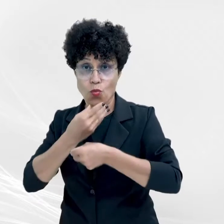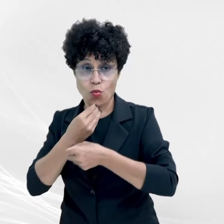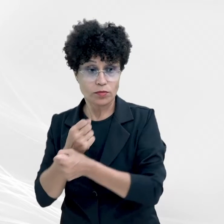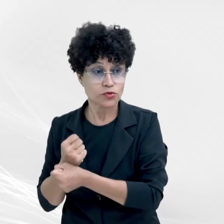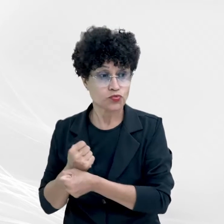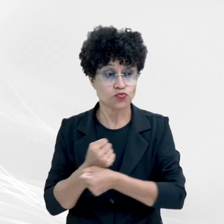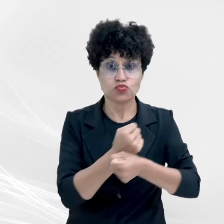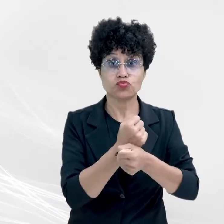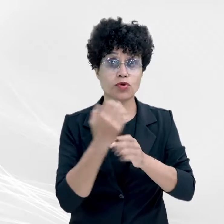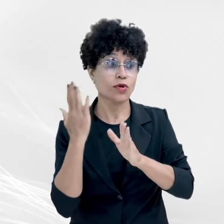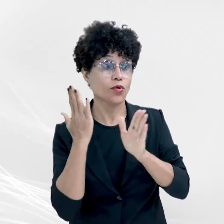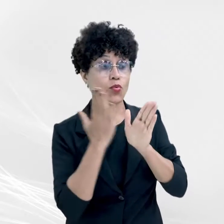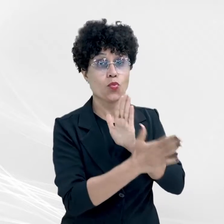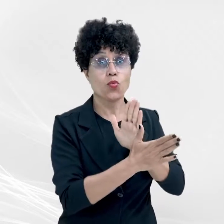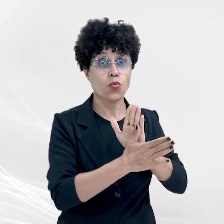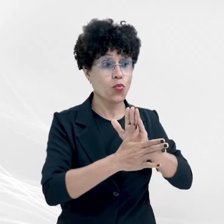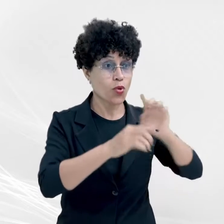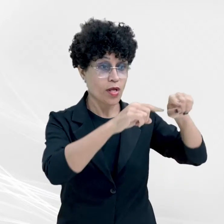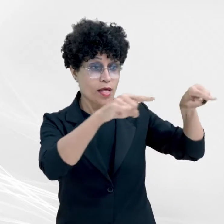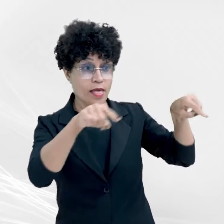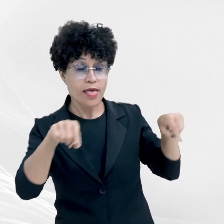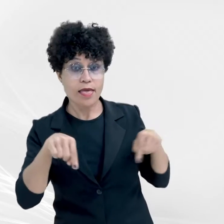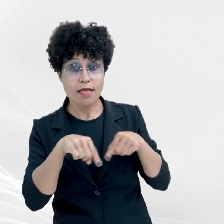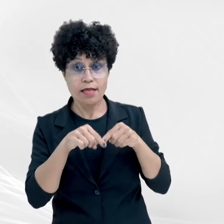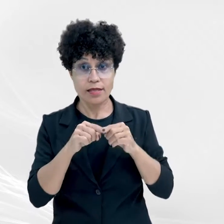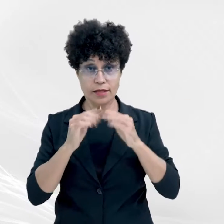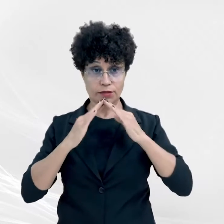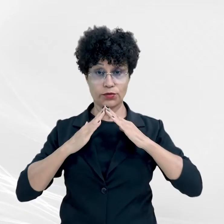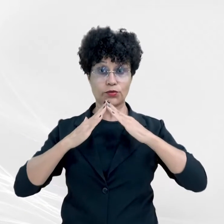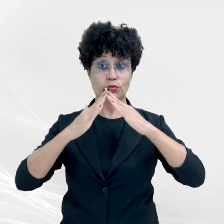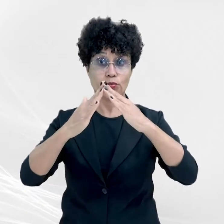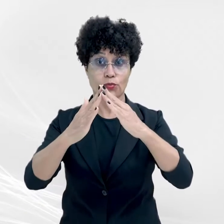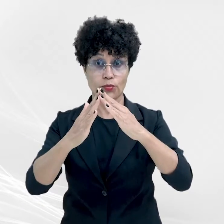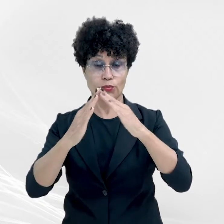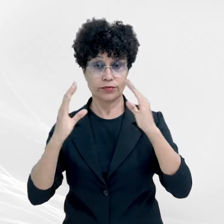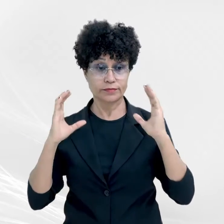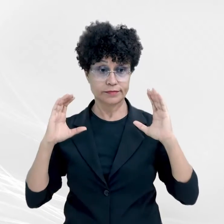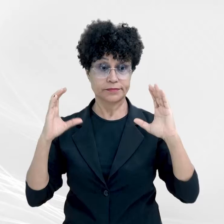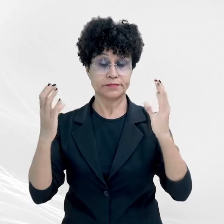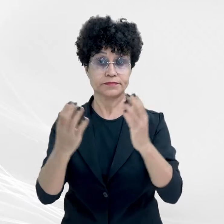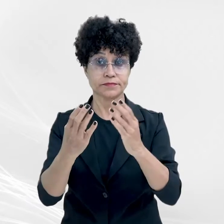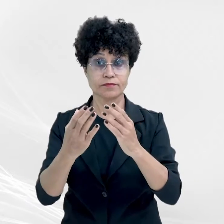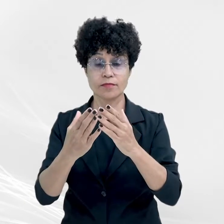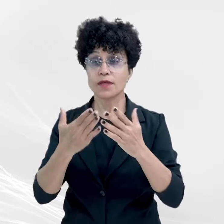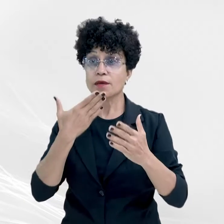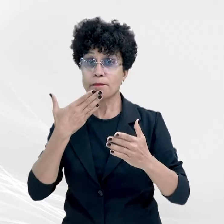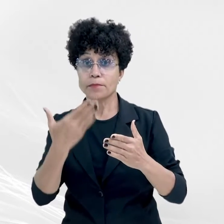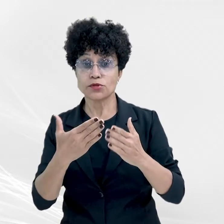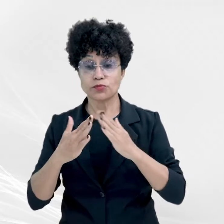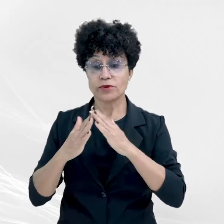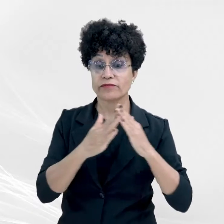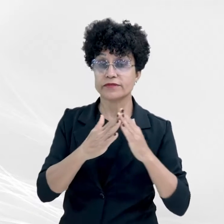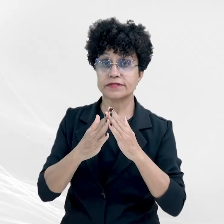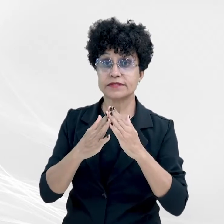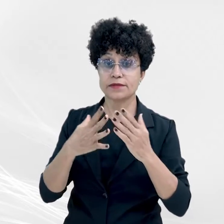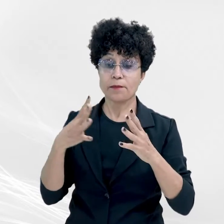direção ao espaço comum do condomínio. No percurso, a vítima pediu para uma vizinha pegar o seu filho,